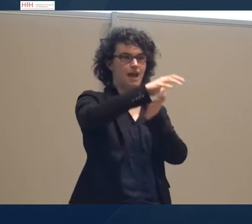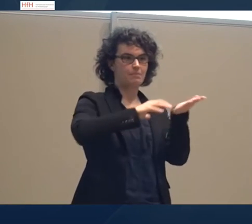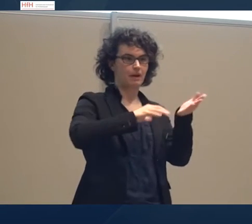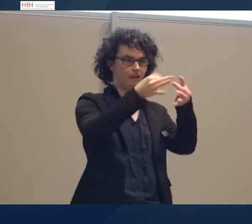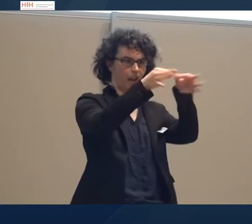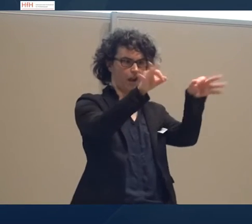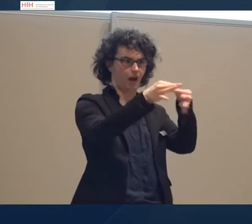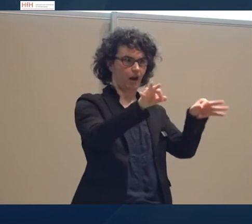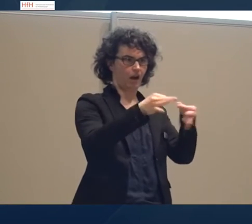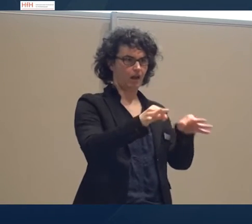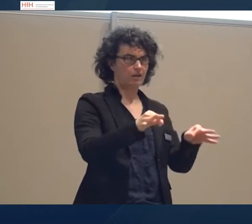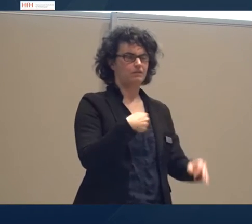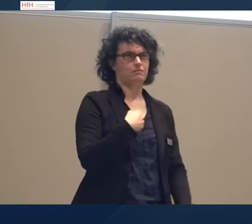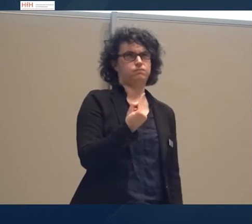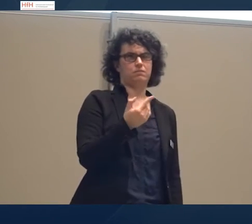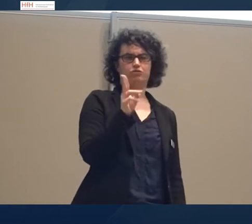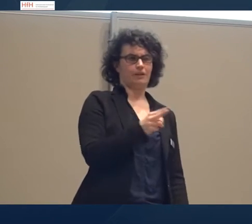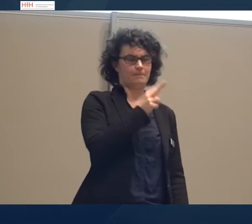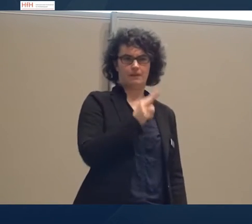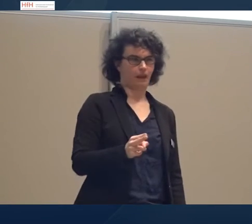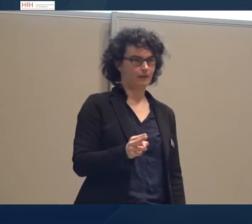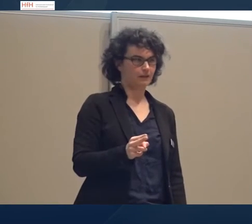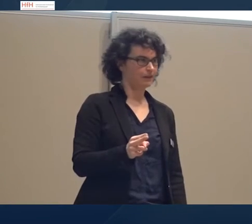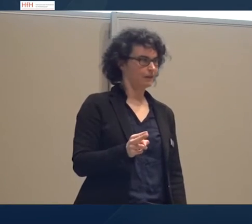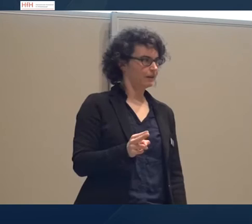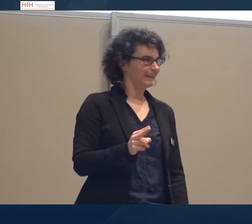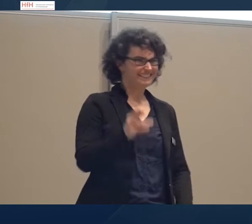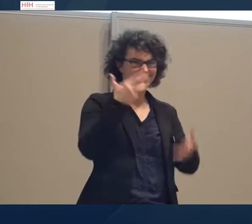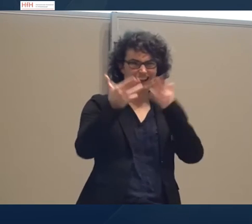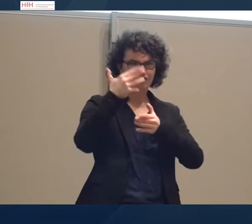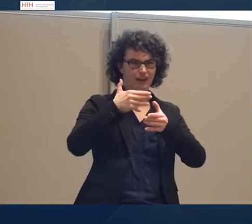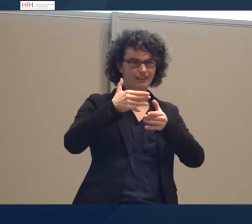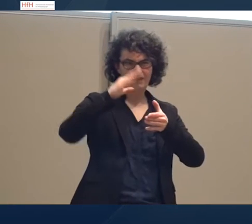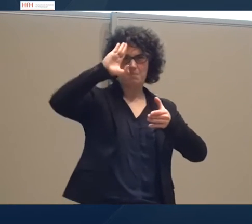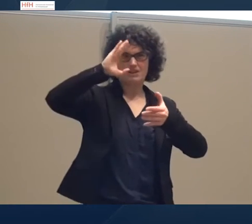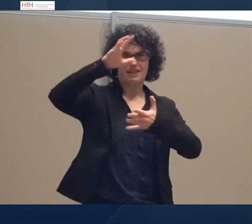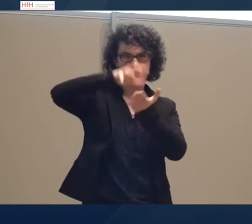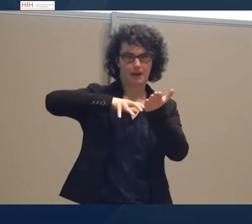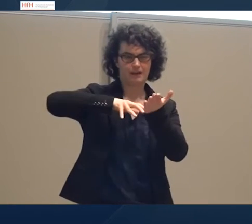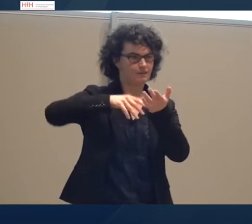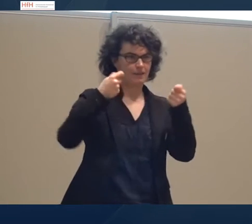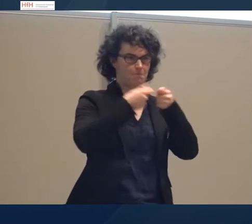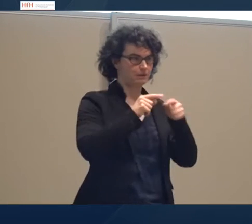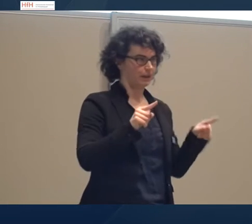Also, die Geschichte passt nicht zu dem Format dieses Textes. Ich meine, ich kann mir noch erzählen, aber mir will auch nicht passieren.